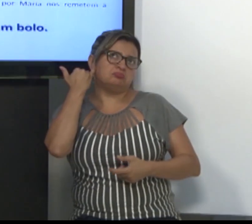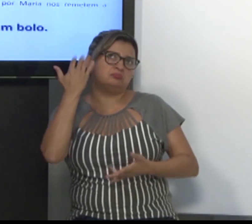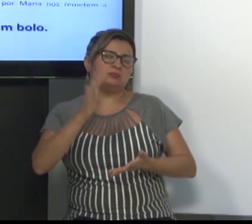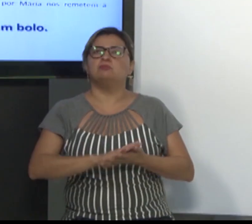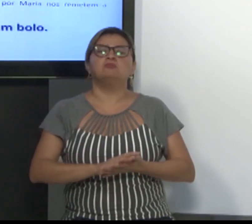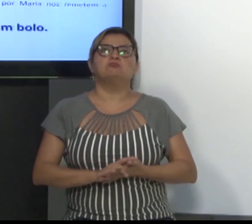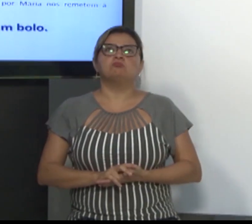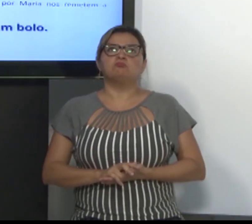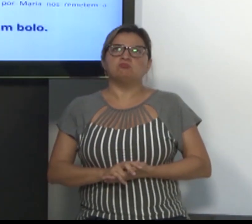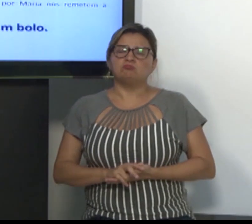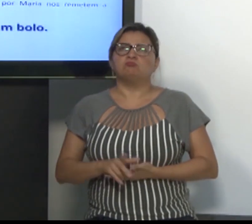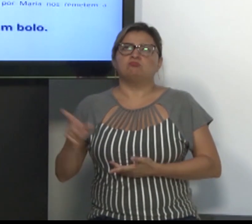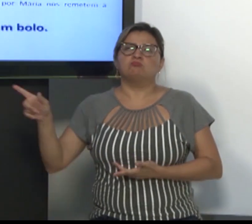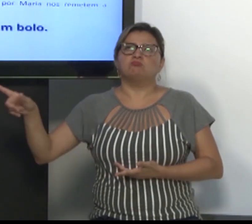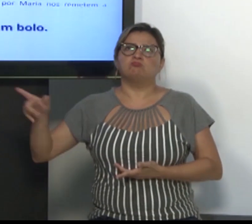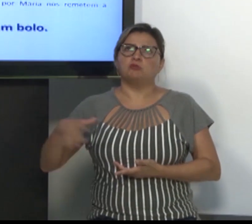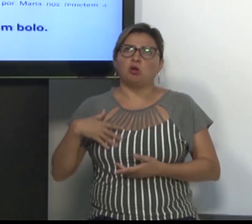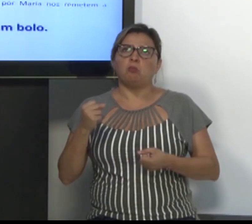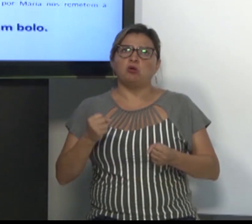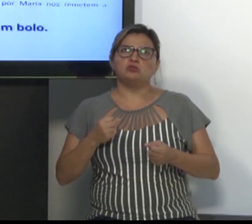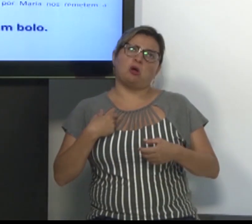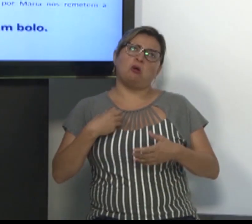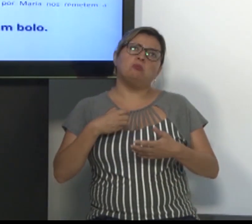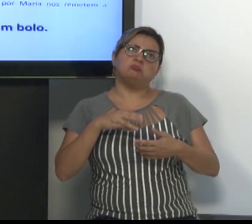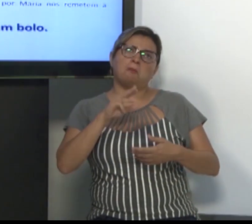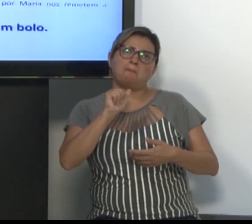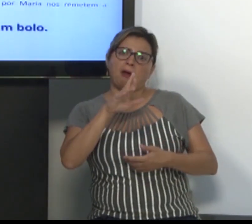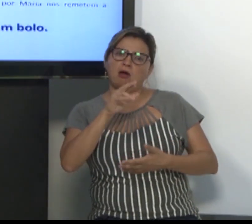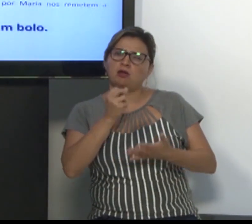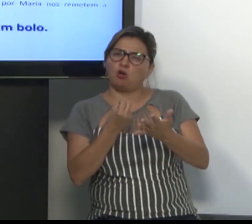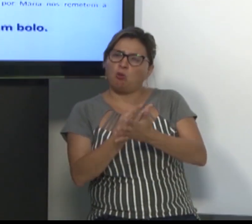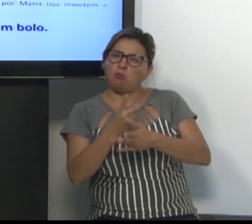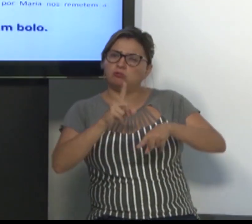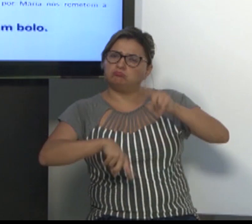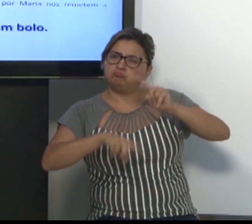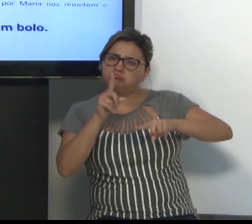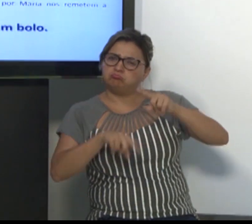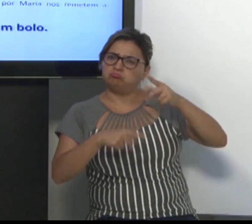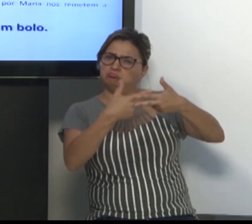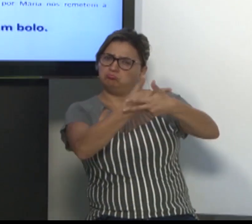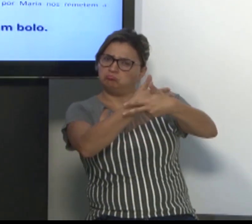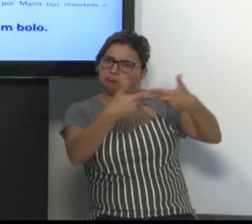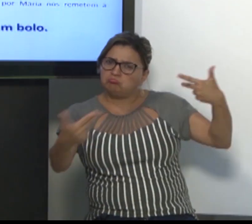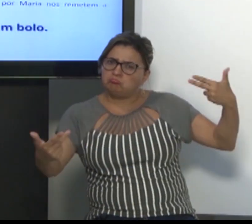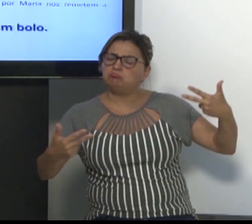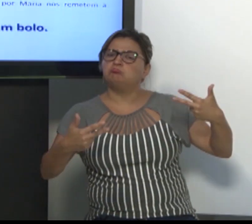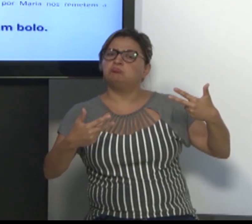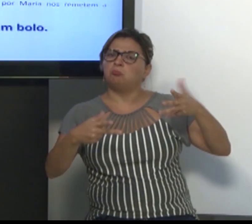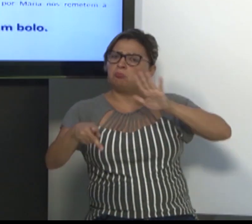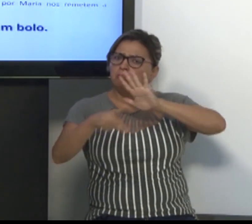Maria comprou ingredientes para fazer um bolo. Isso é o suficiente nessa frase.